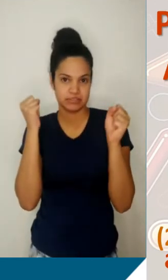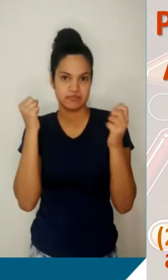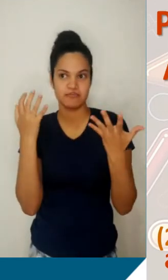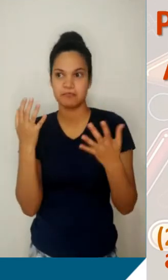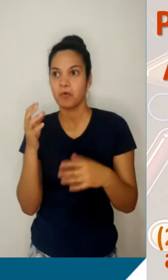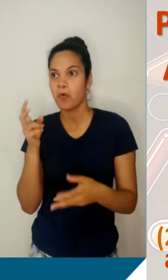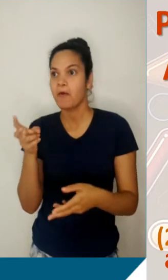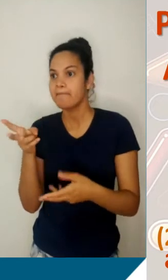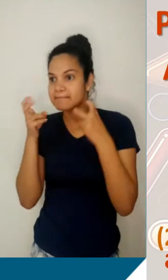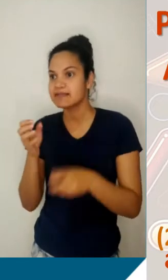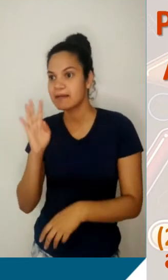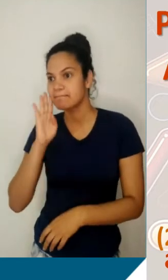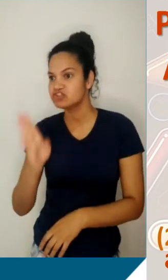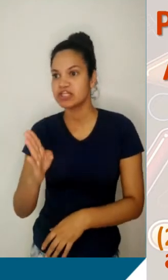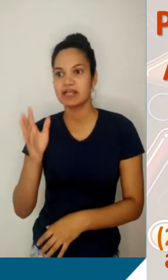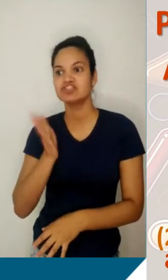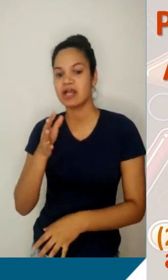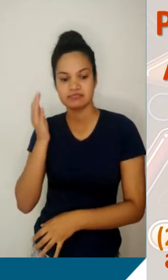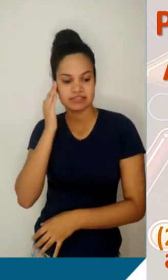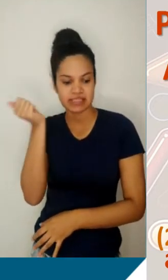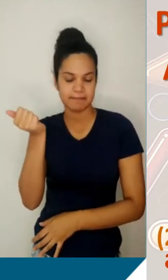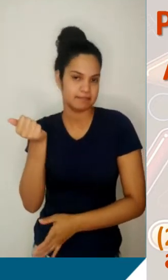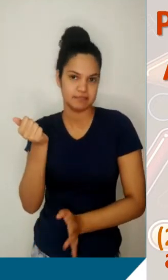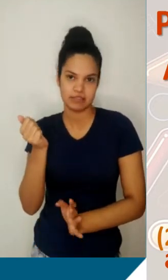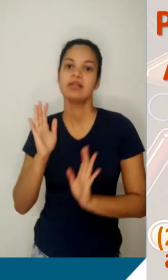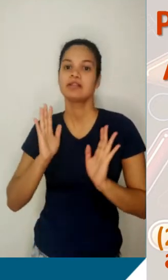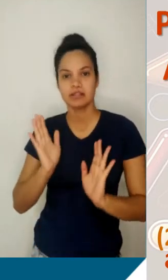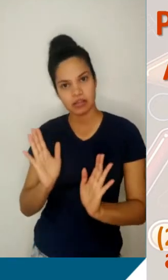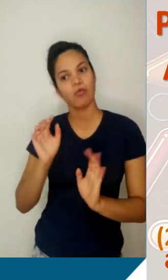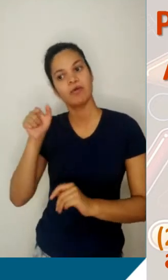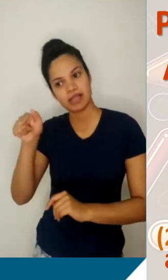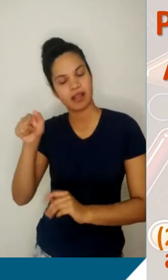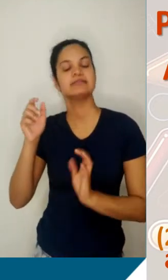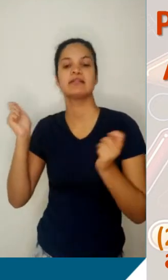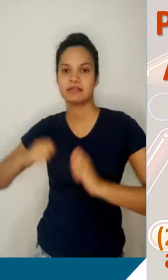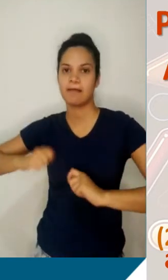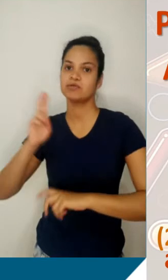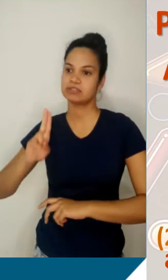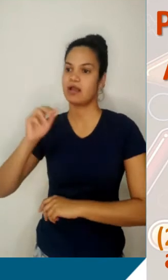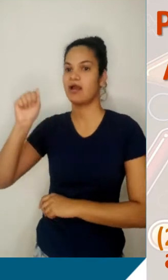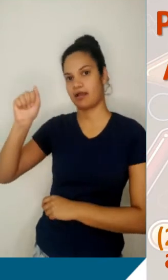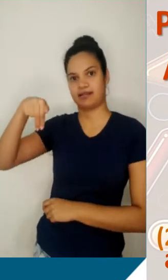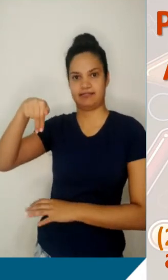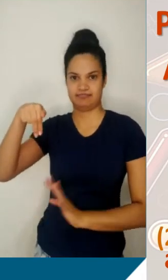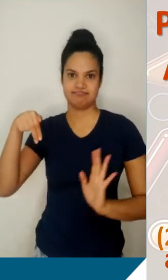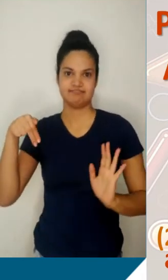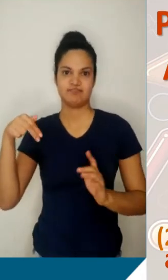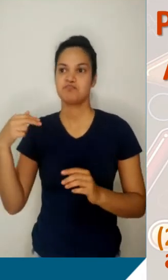Então, neste caso, a gente vai chamá-lo de AN. Bem, repare mais uma coisa. Do primeiro